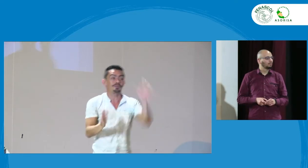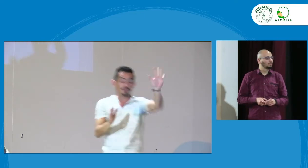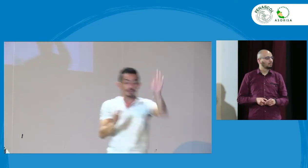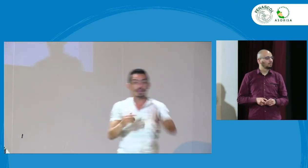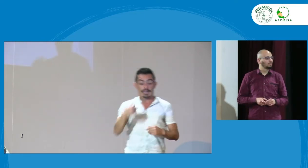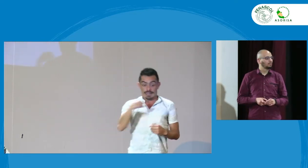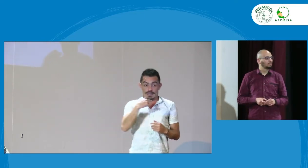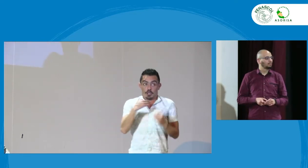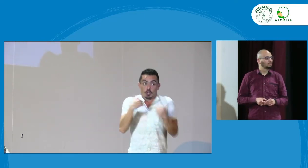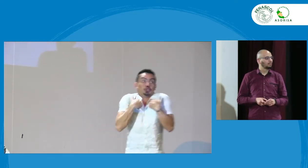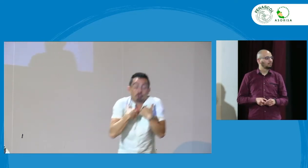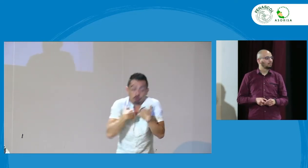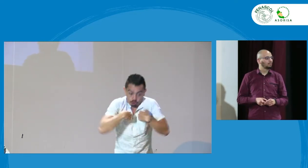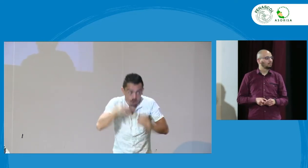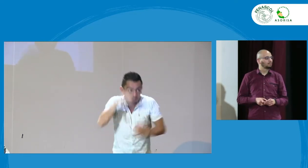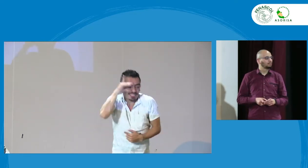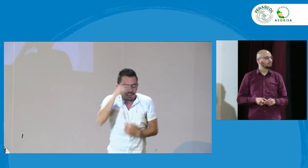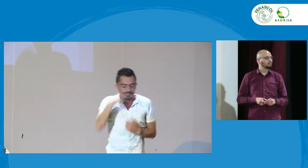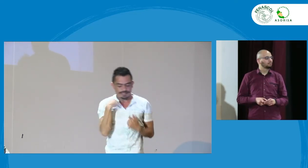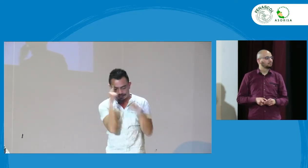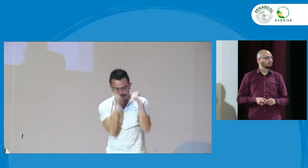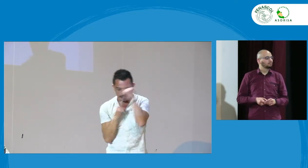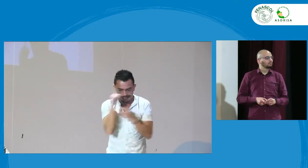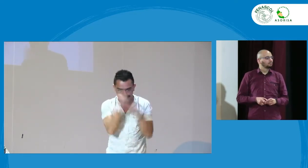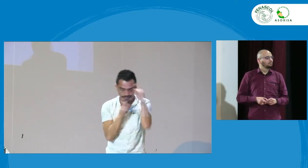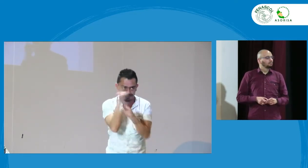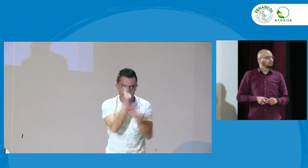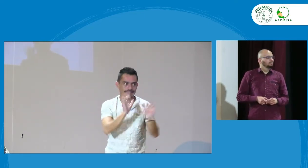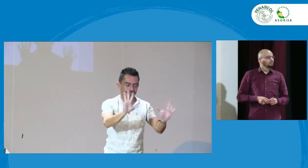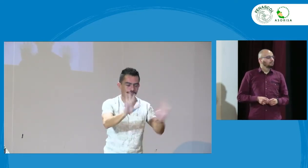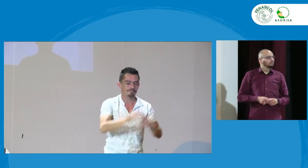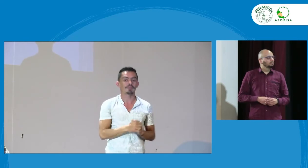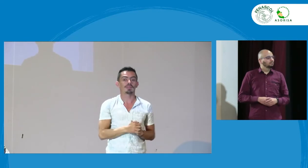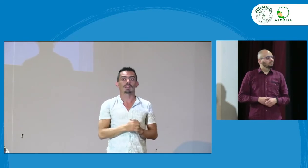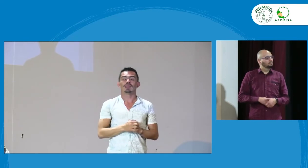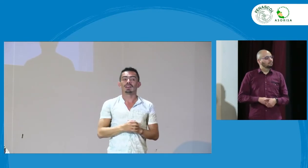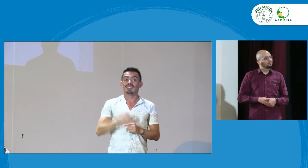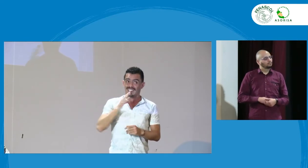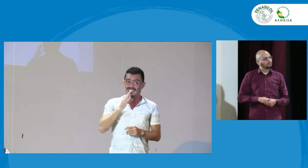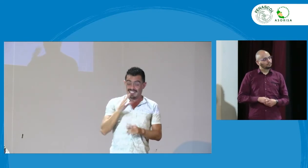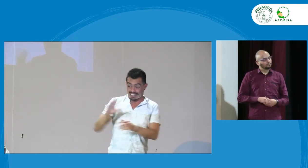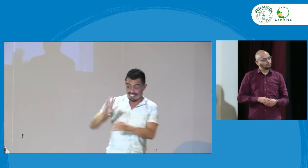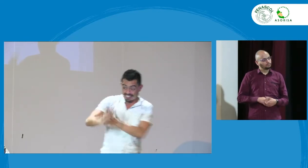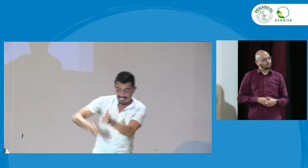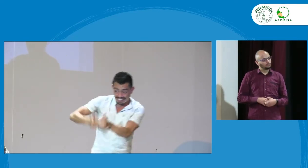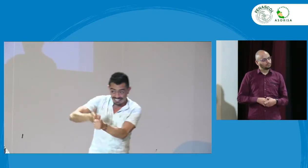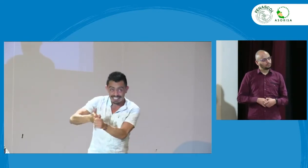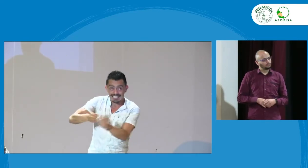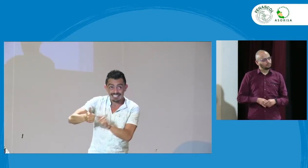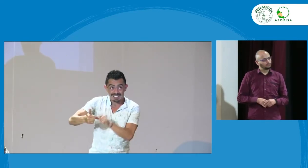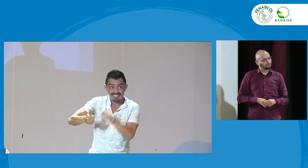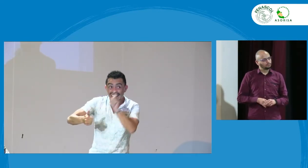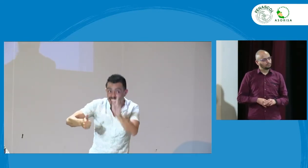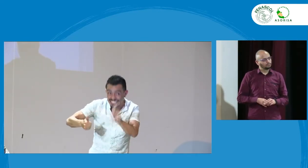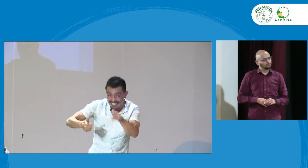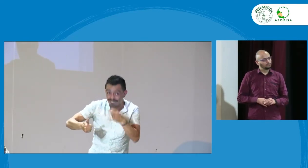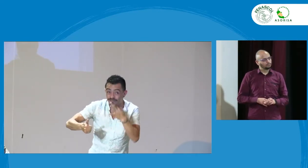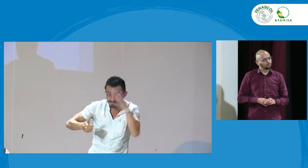ahora bien he ahí la pregunta yo como Diego López he estado reflexionando bastante al respecto y en relación con este